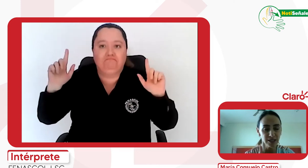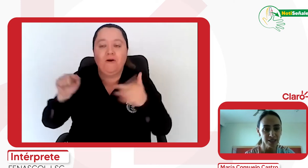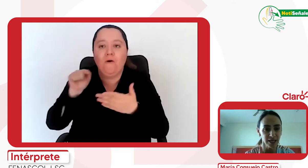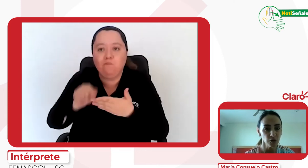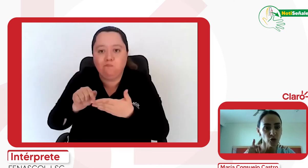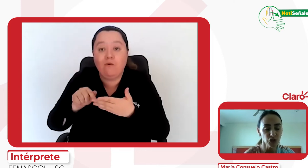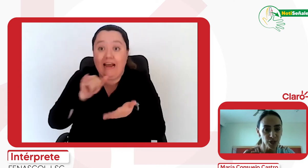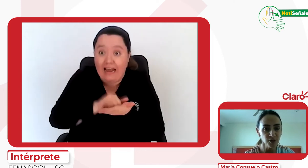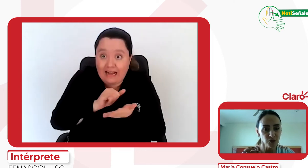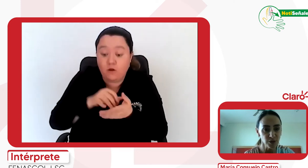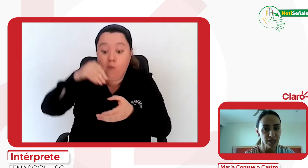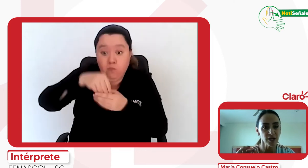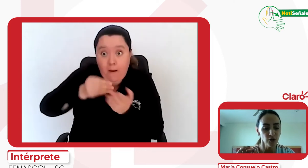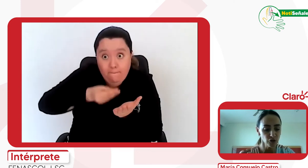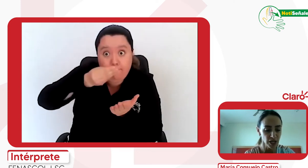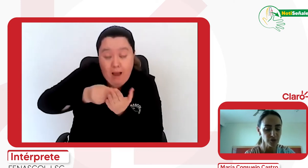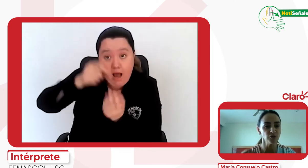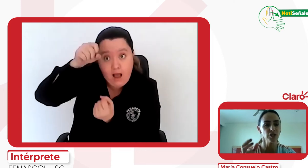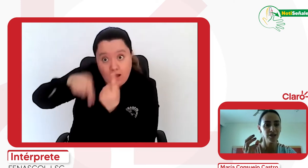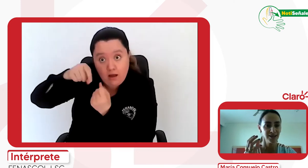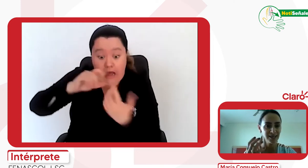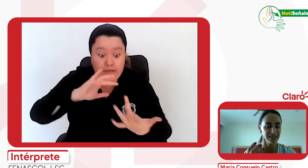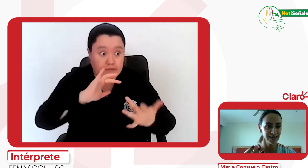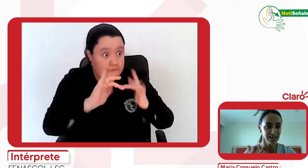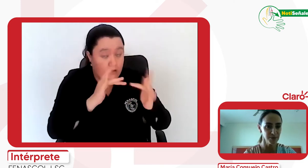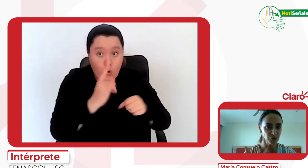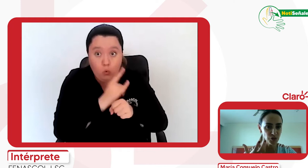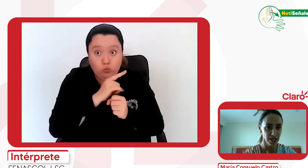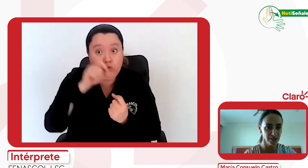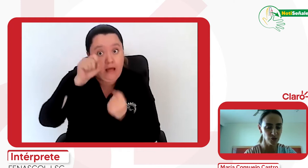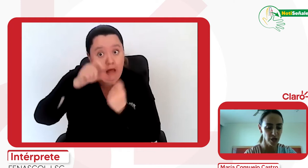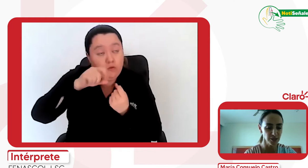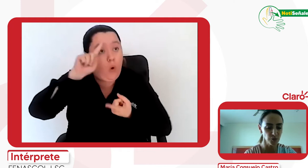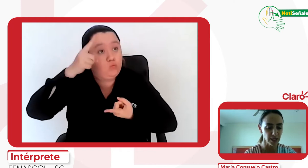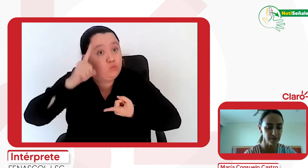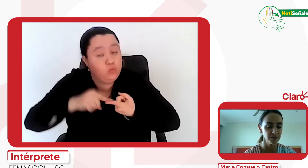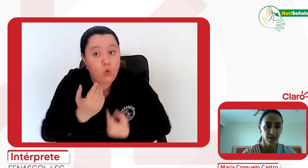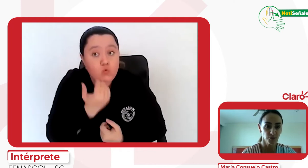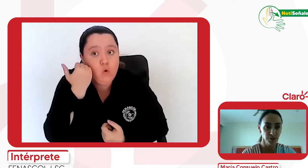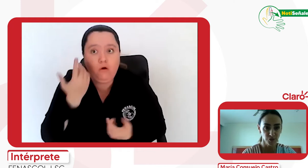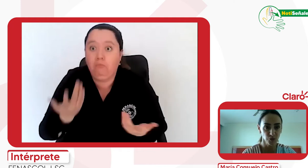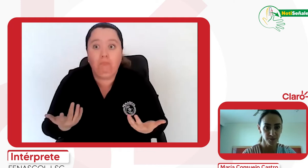gastar, no se van a consumir los datos que tenga la persona en su plan. Eso, pues, es un